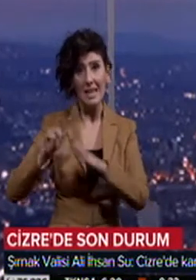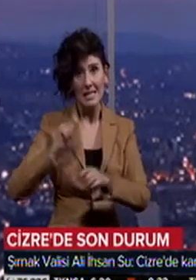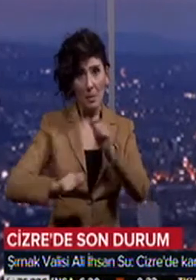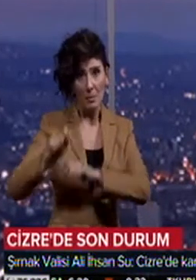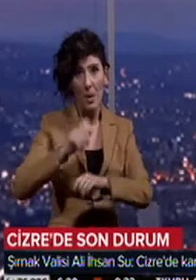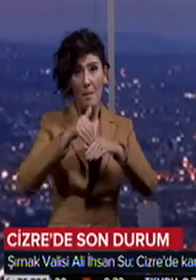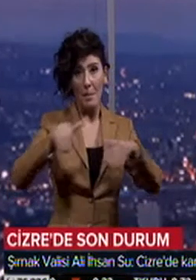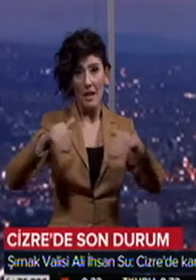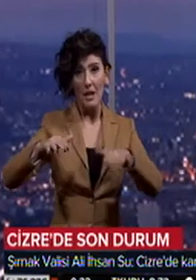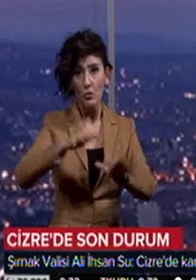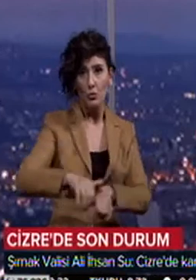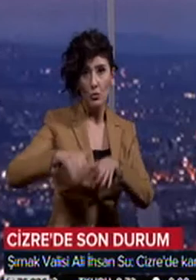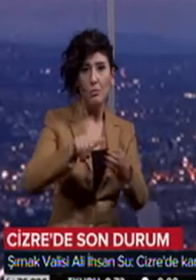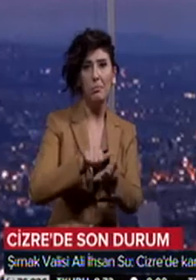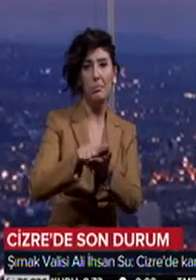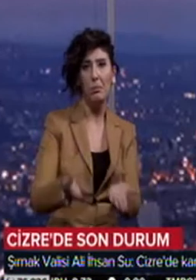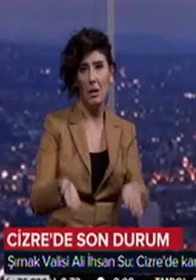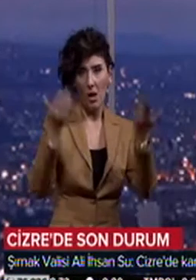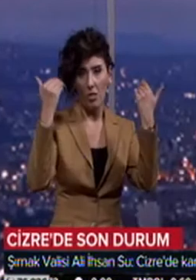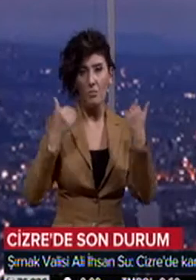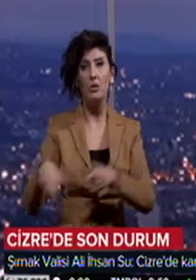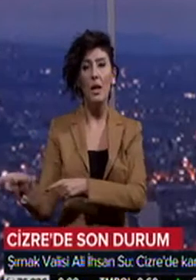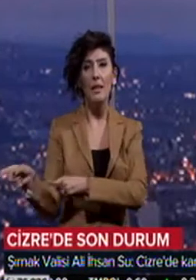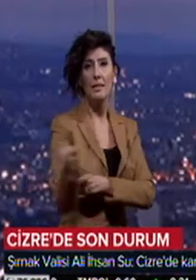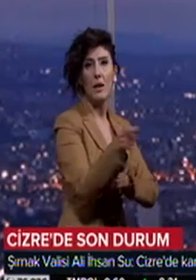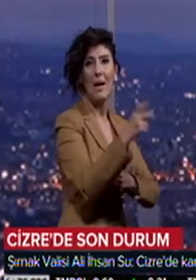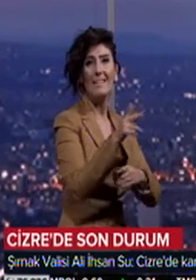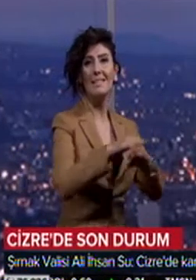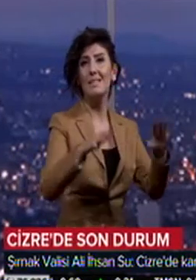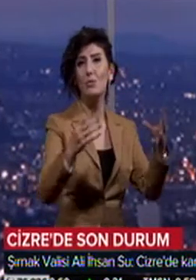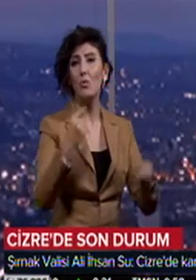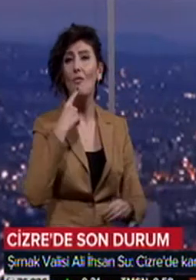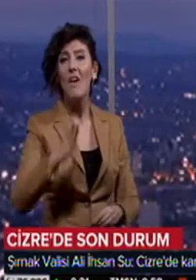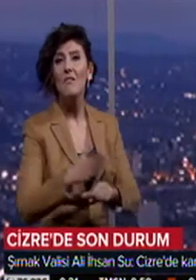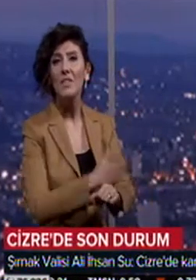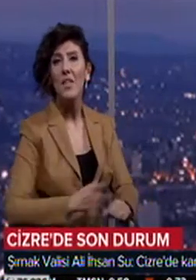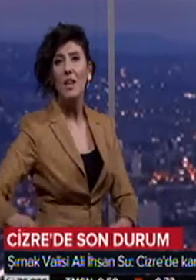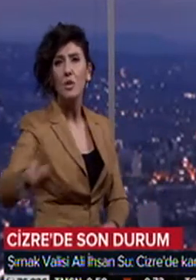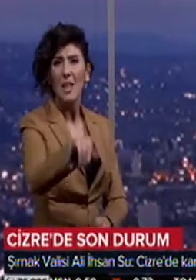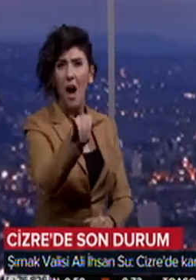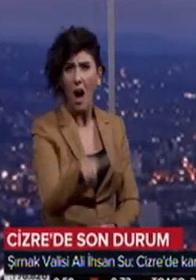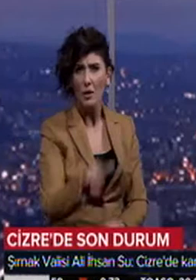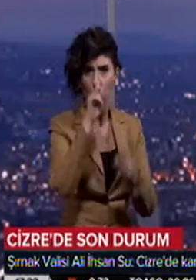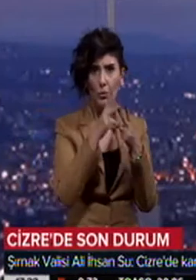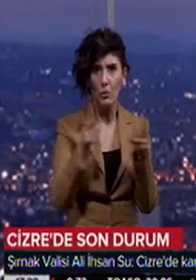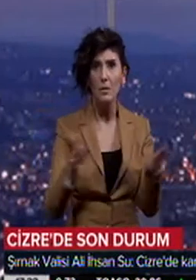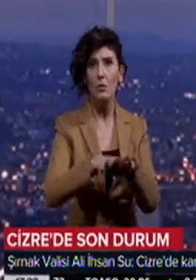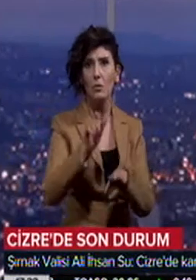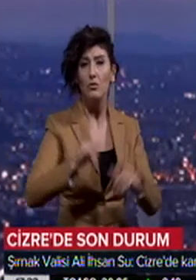barikatlar ve çukurlar bertaraf edilmiş, teröristler etkisiz hale getirilmiş ve vatandaşlarımızın hak ve hürriyetlerini kullanacağı